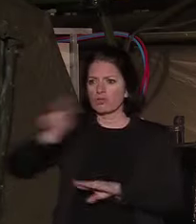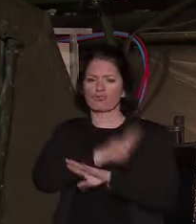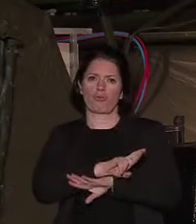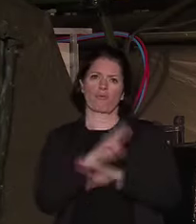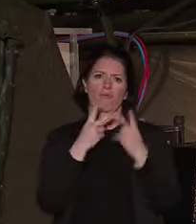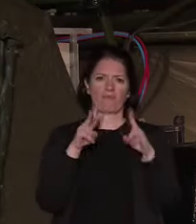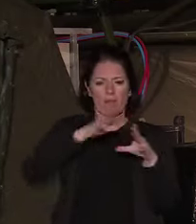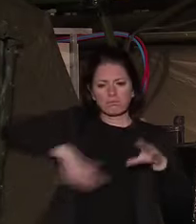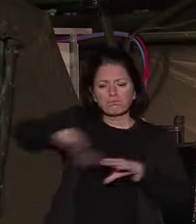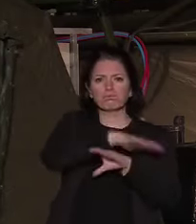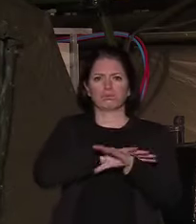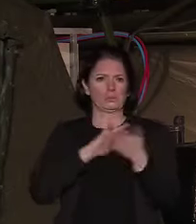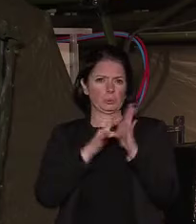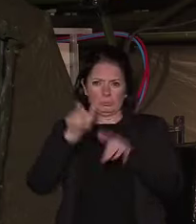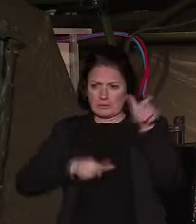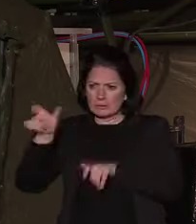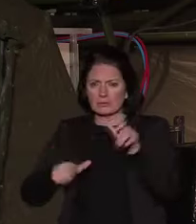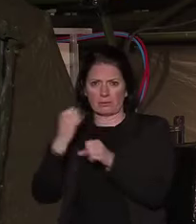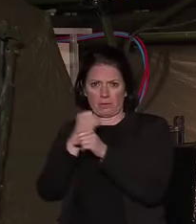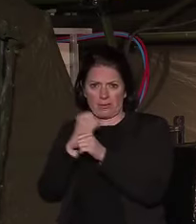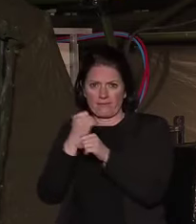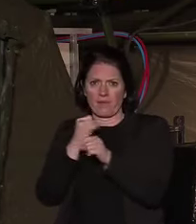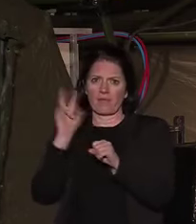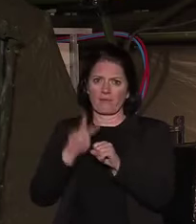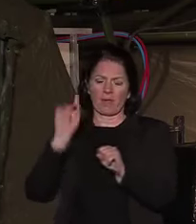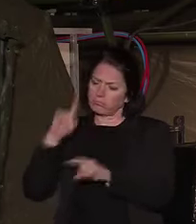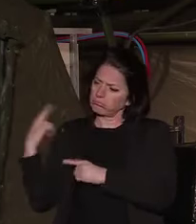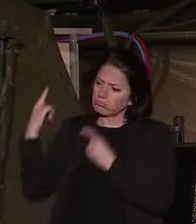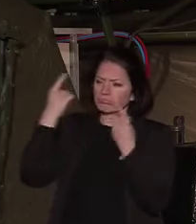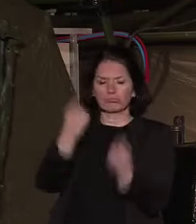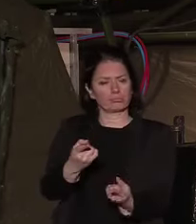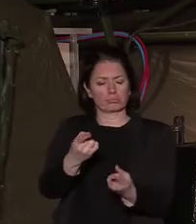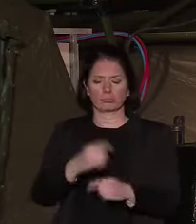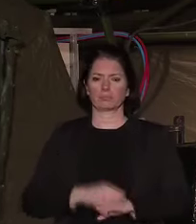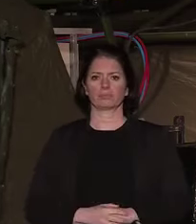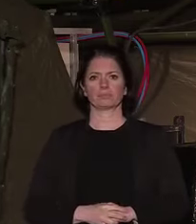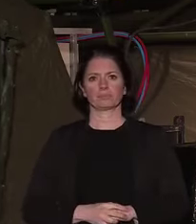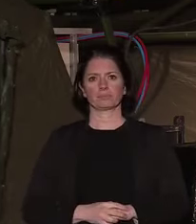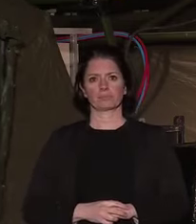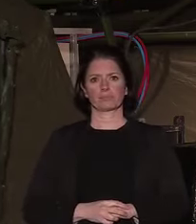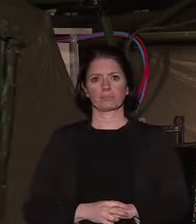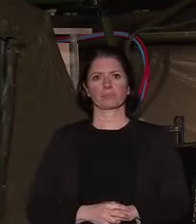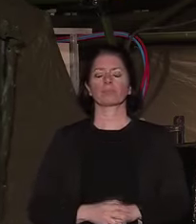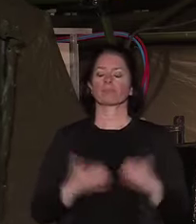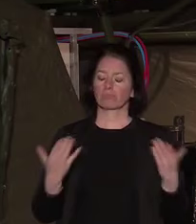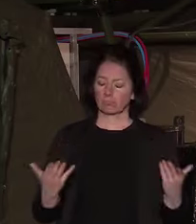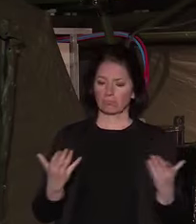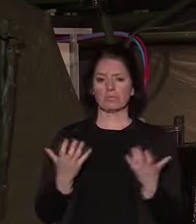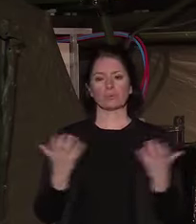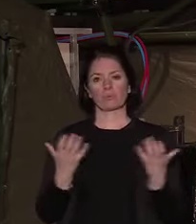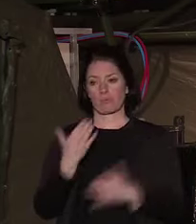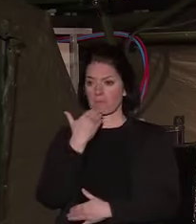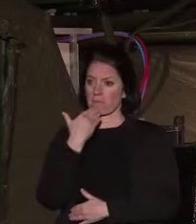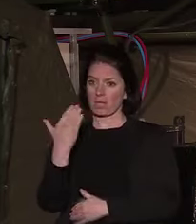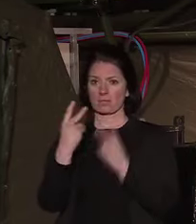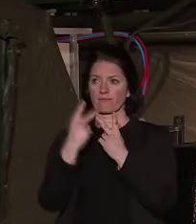et l'ensemble de leurs personnels qui n'ont cessé d'être également au front. Enfin, je veux remercier nos